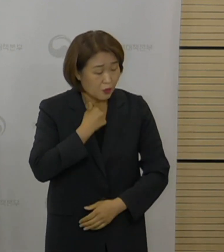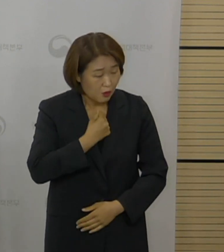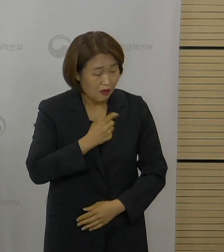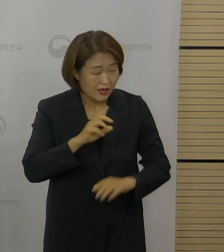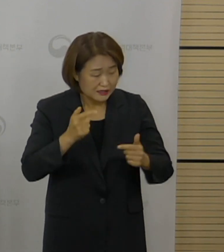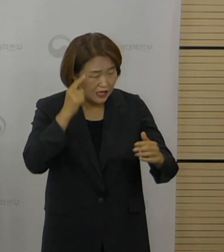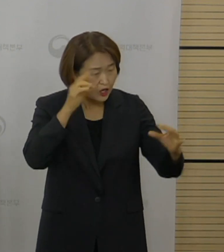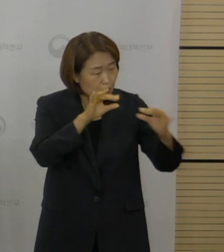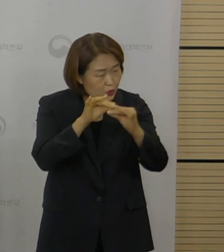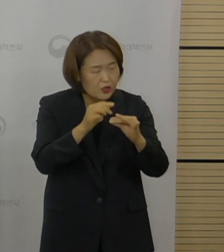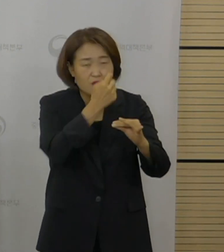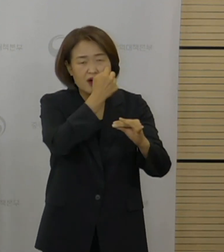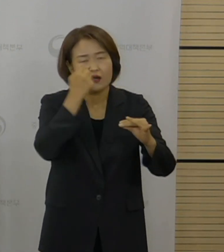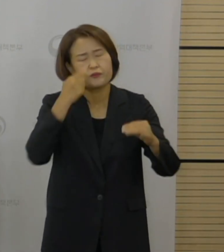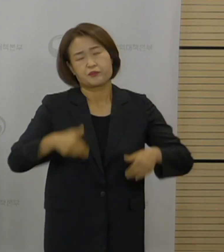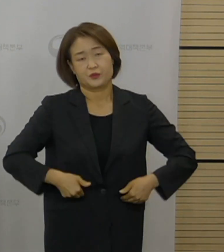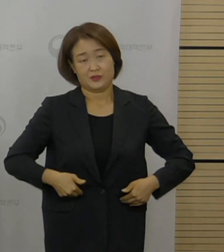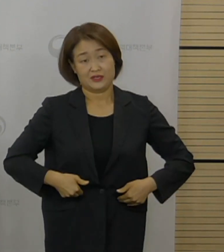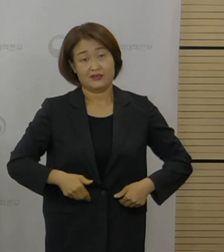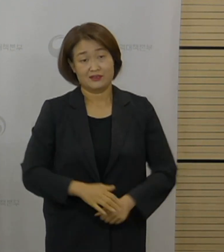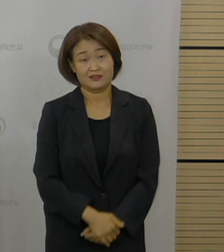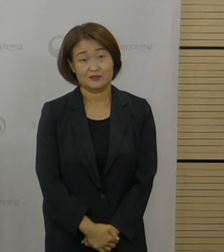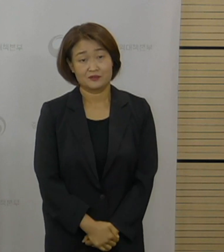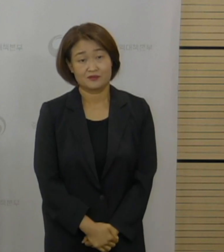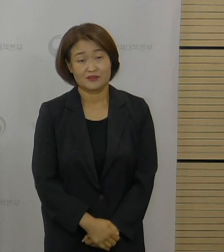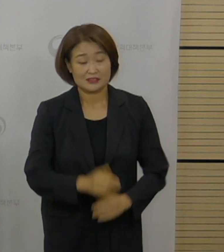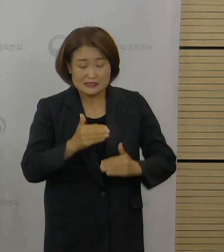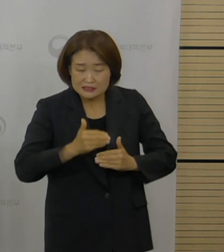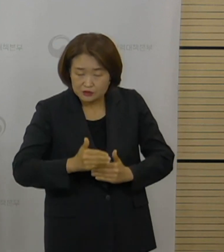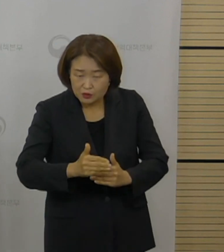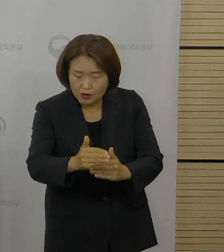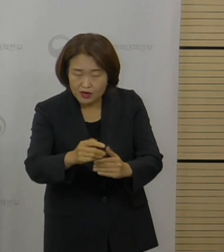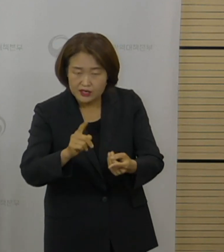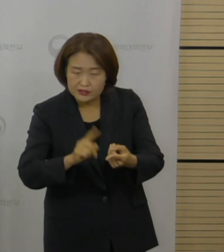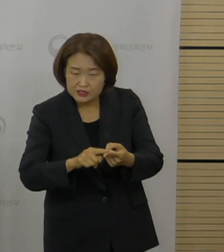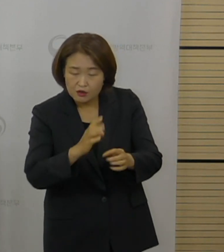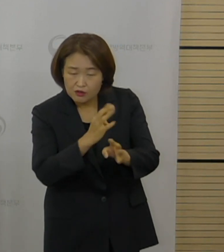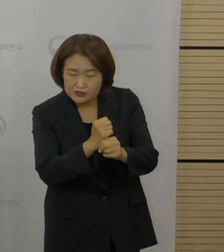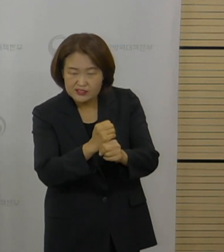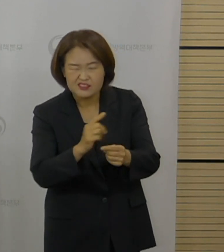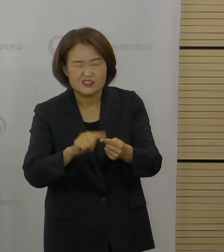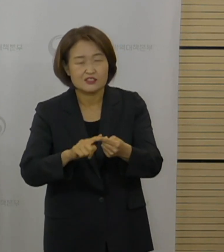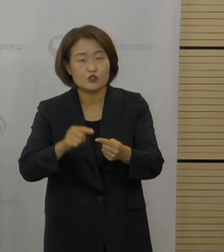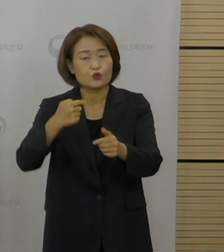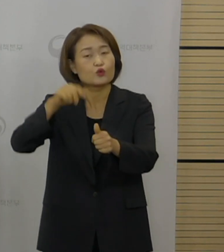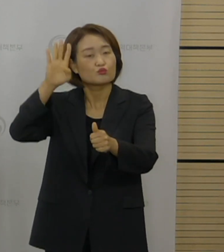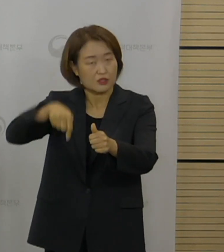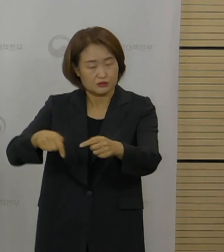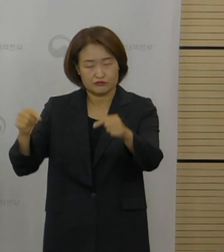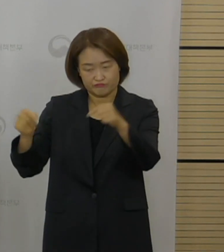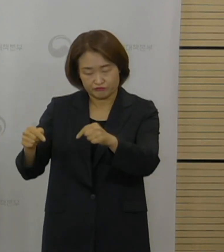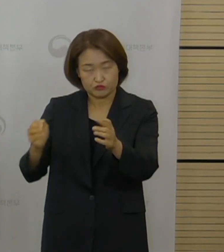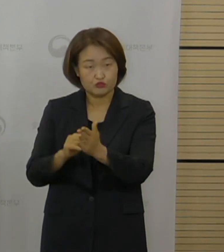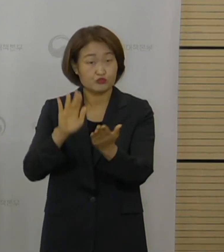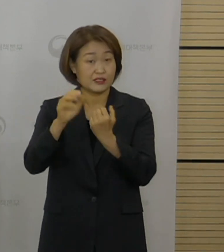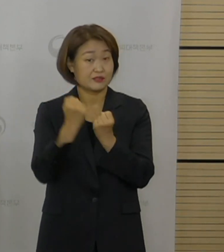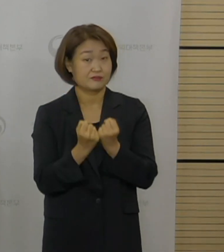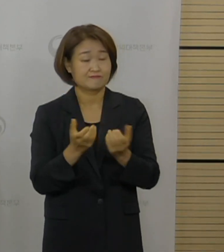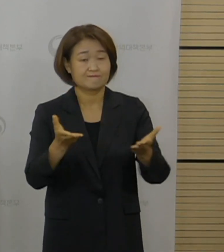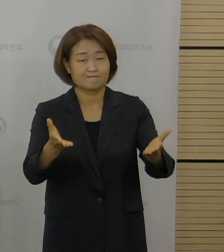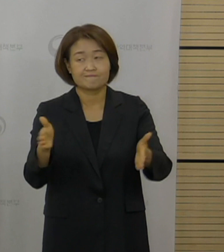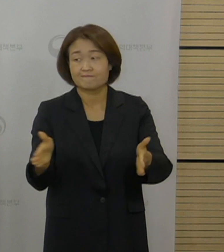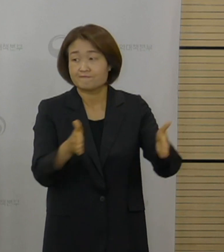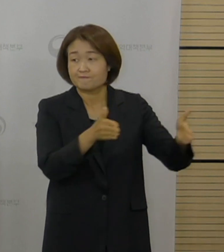여유가 있는 상황이라는 점을 말씀을 드리고 그 일정에 대해서는 교육부와 협의를 하도록 하겠습니다. 네, 열두 번째